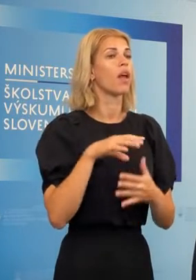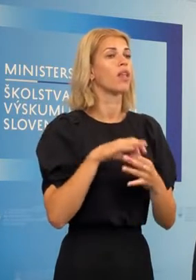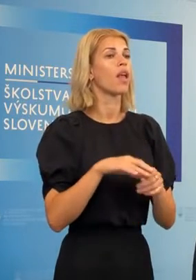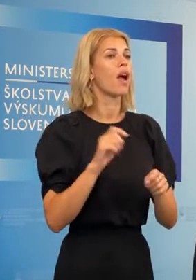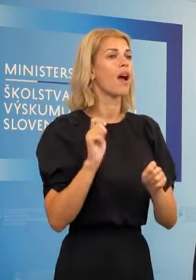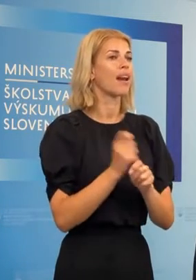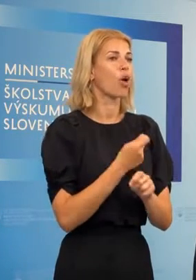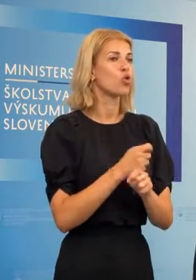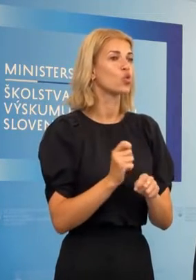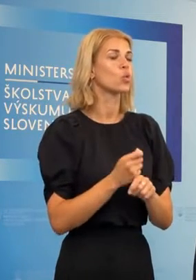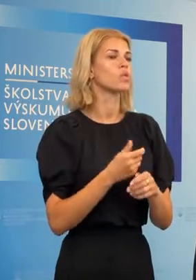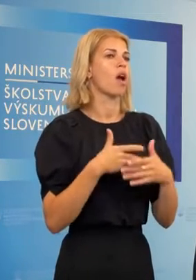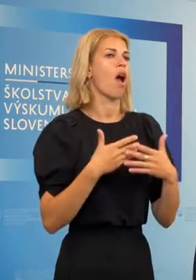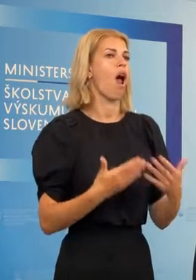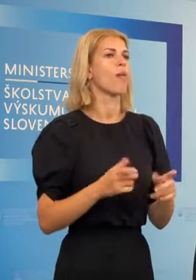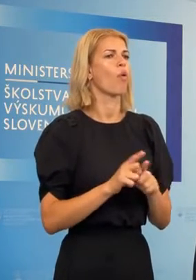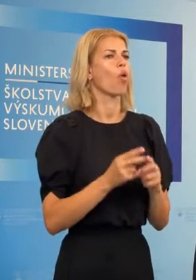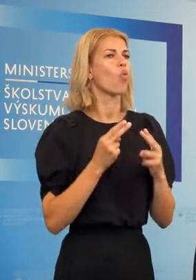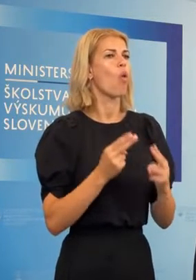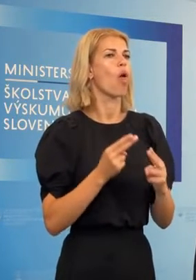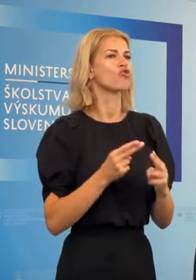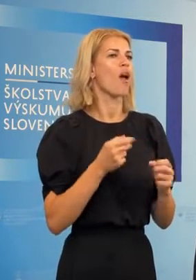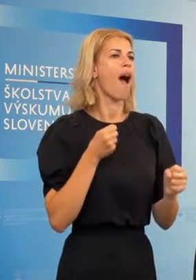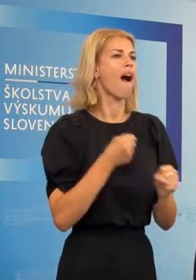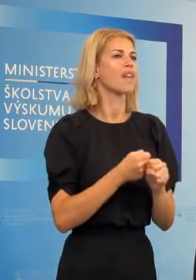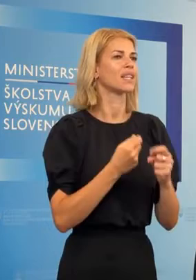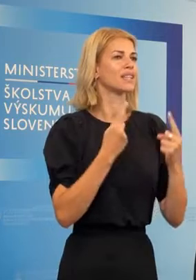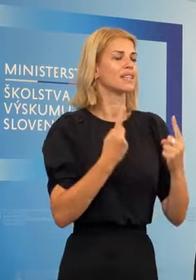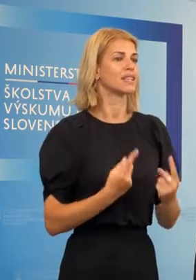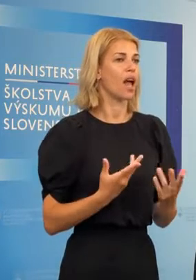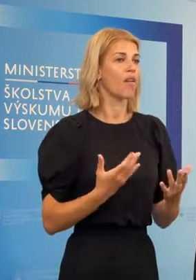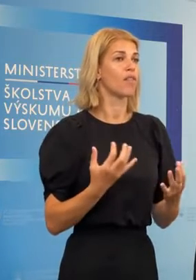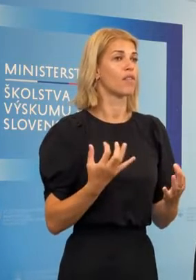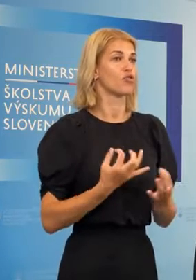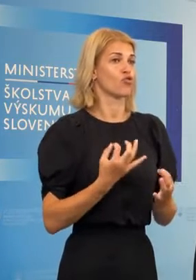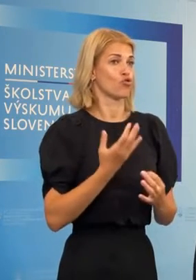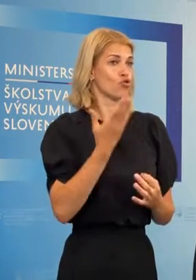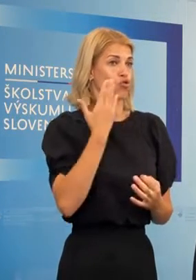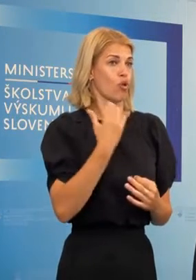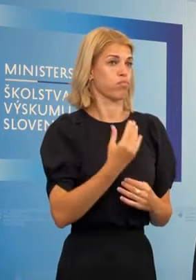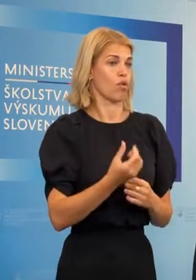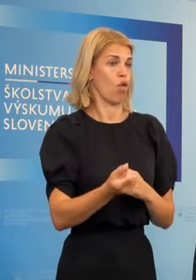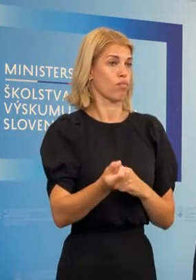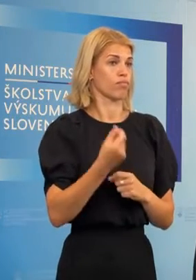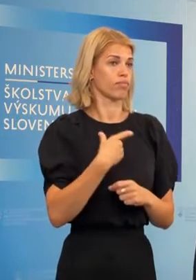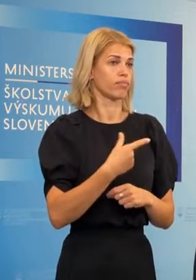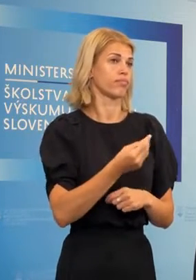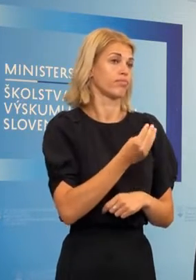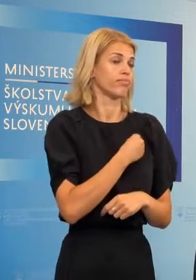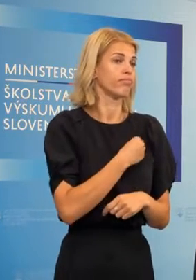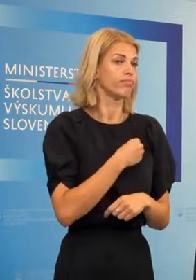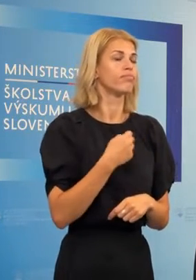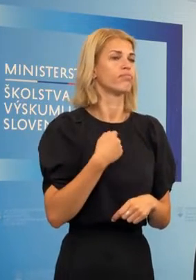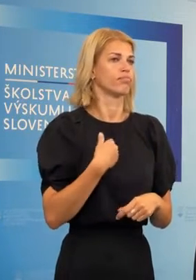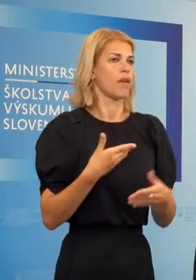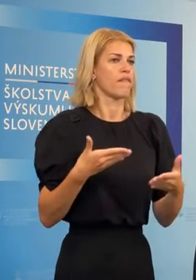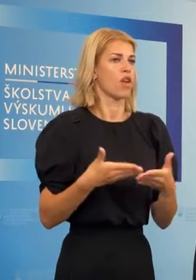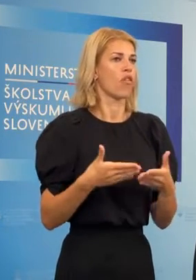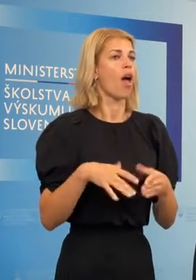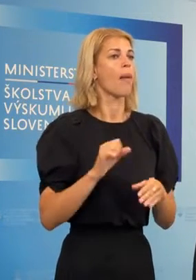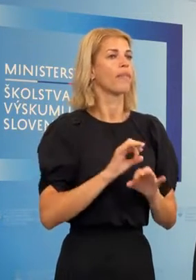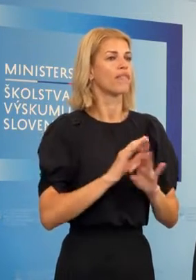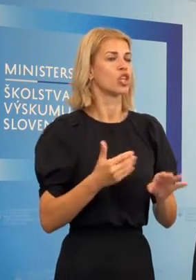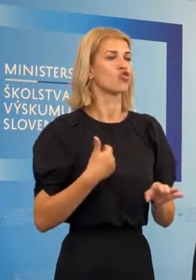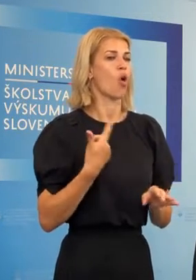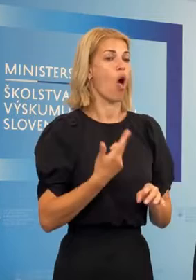rekonstrukcií alebo takých tých nevyhnutných haverinných stavov, tak čo prišli, tak sme sa snažili vyhovieť, aby školy vedeli od septembra